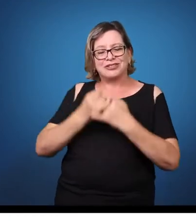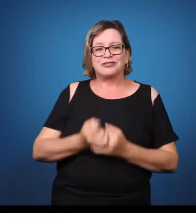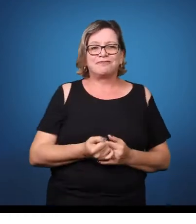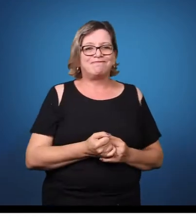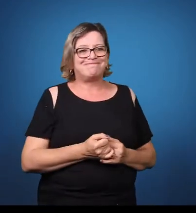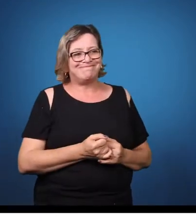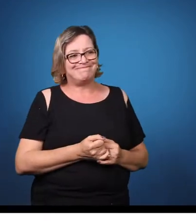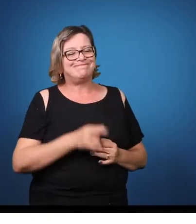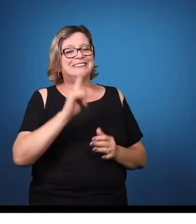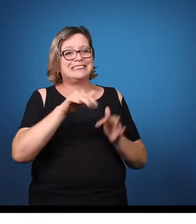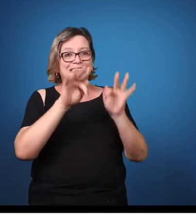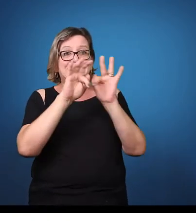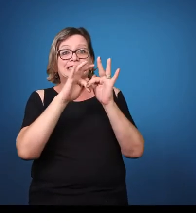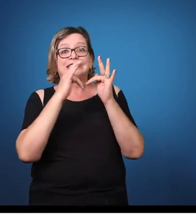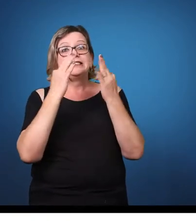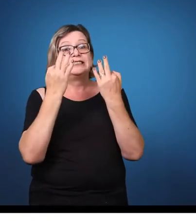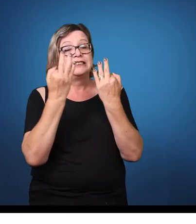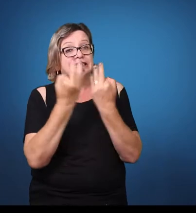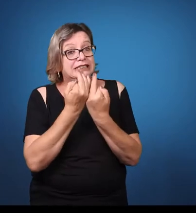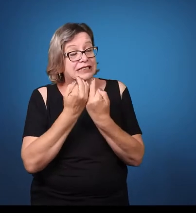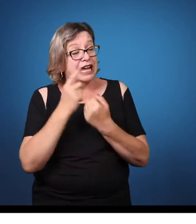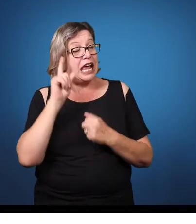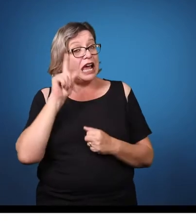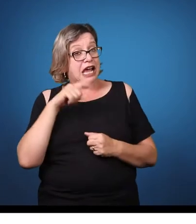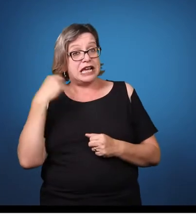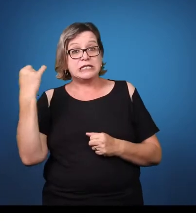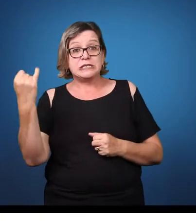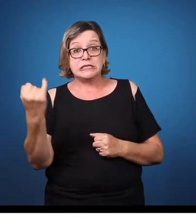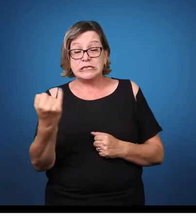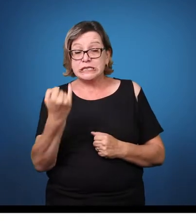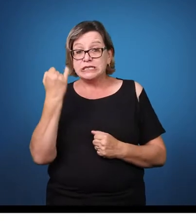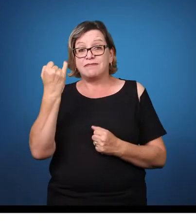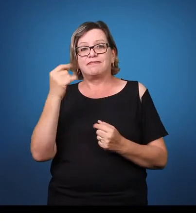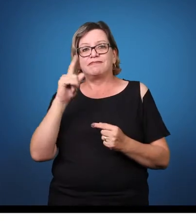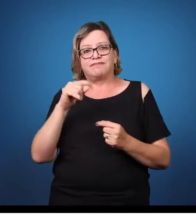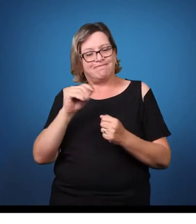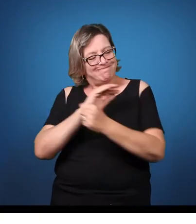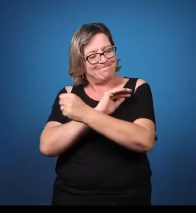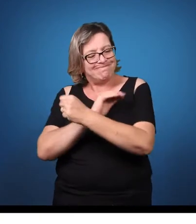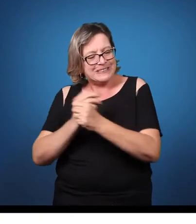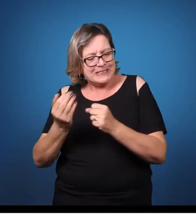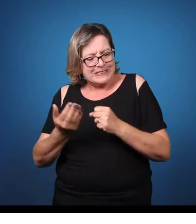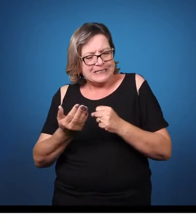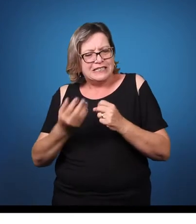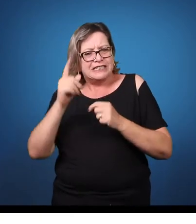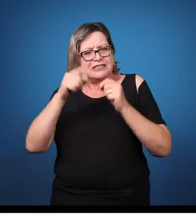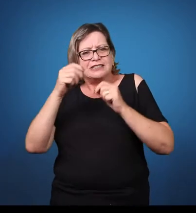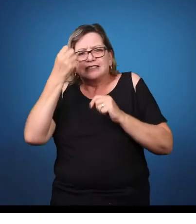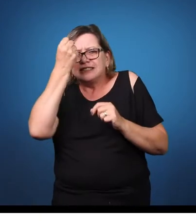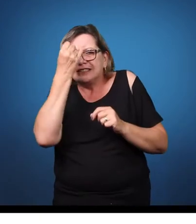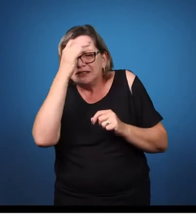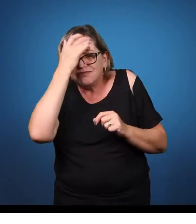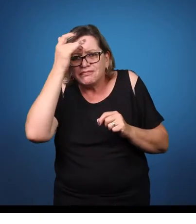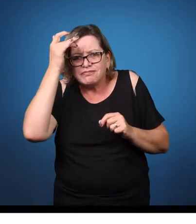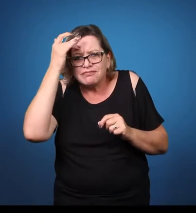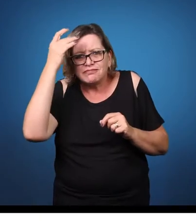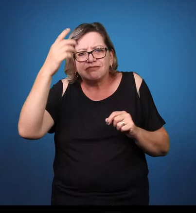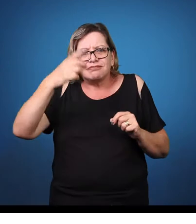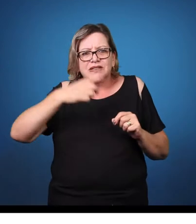específica, uma necessidade especial. Por exemplo, de repente, ela não é cega,